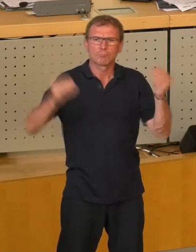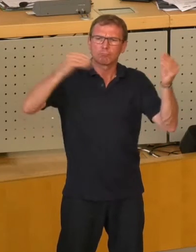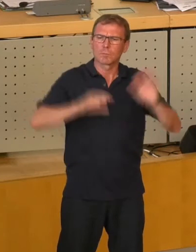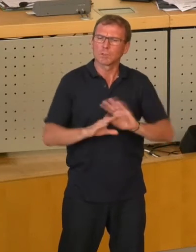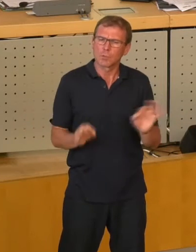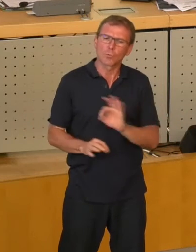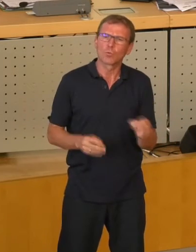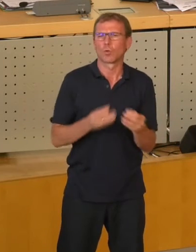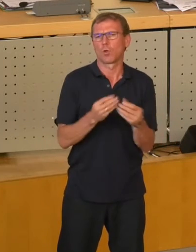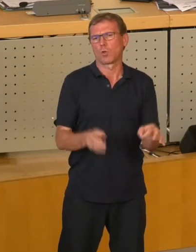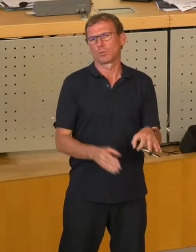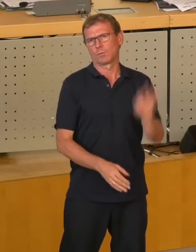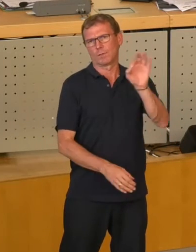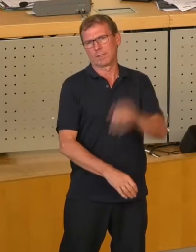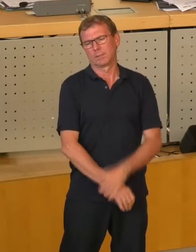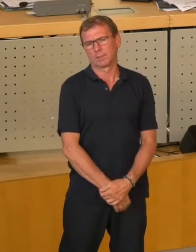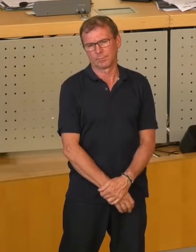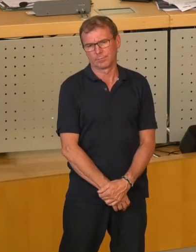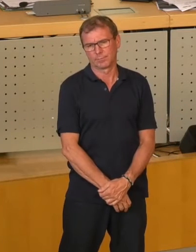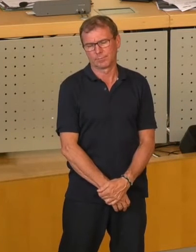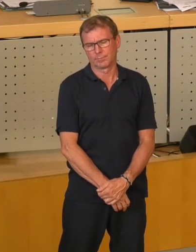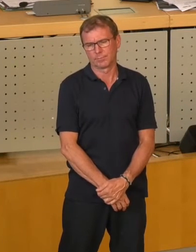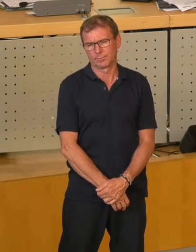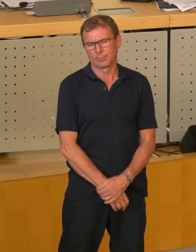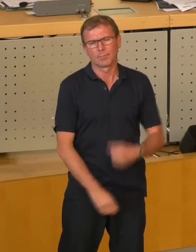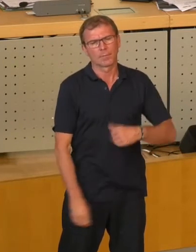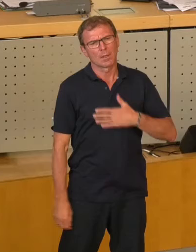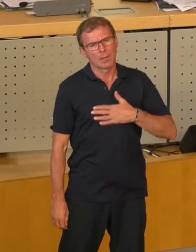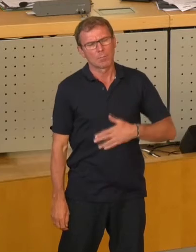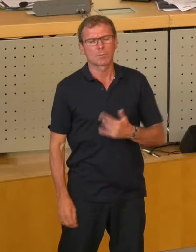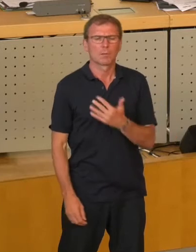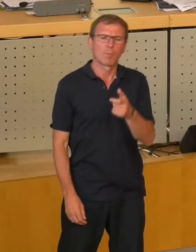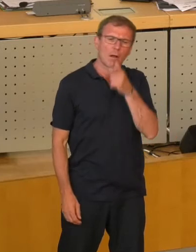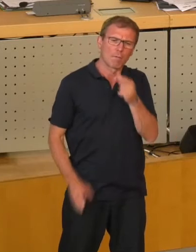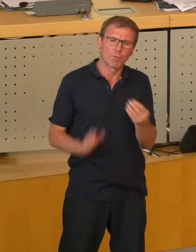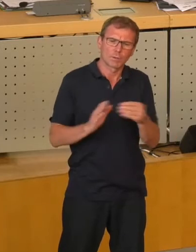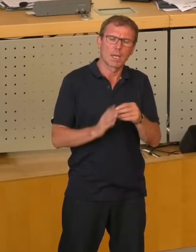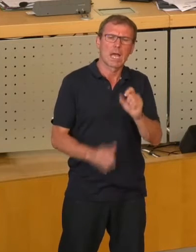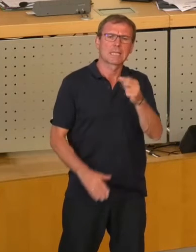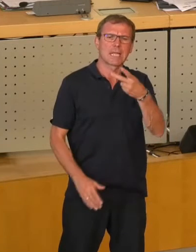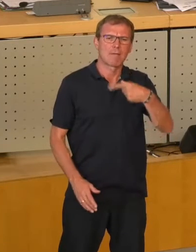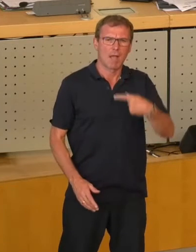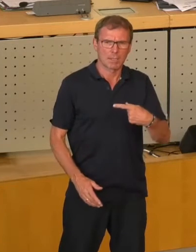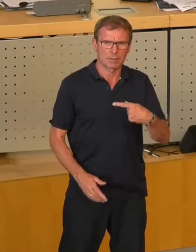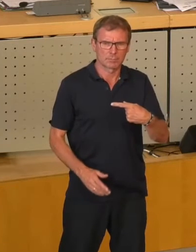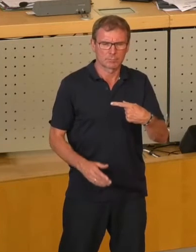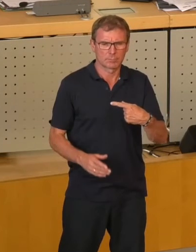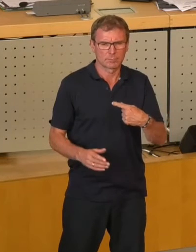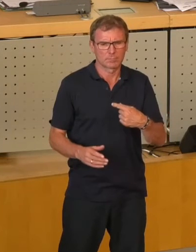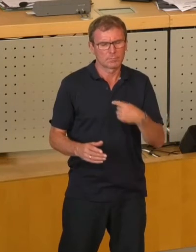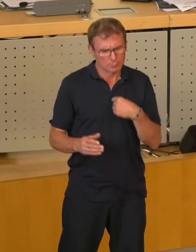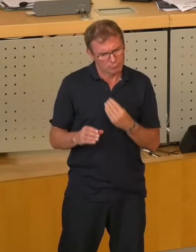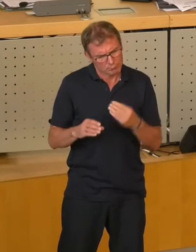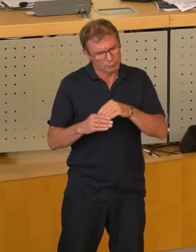dort eine gute Lösung zu finden. Ich möchte noch mal ein paar wenige Worte zur Entwicklung der Drehwag, die wir uns wünschen,